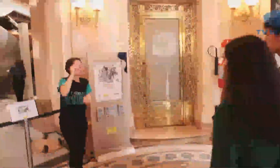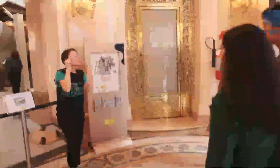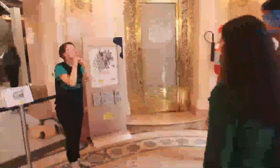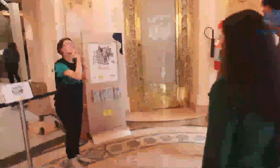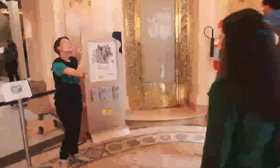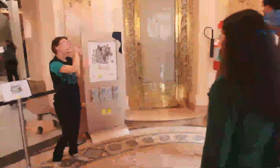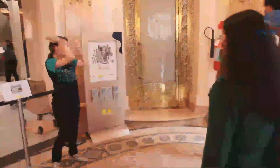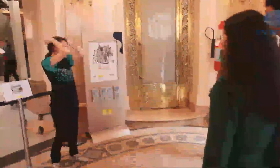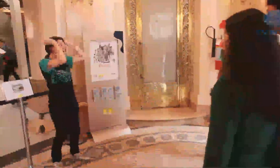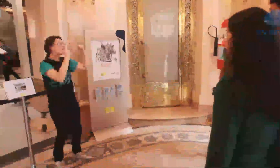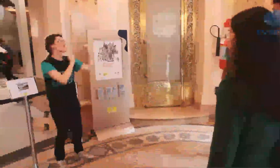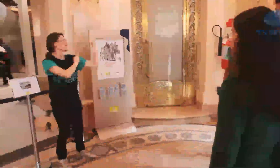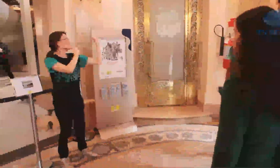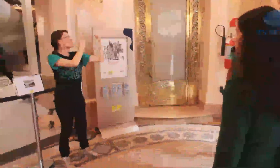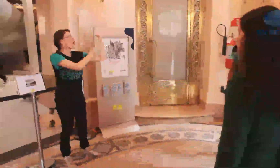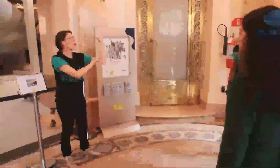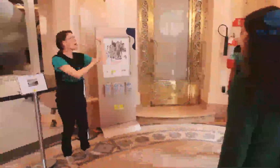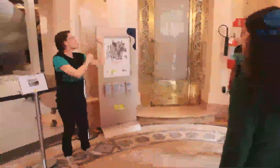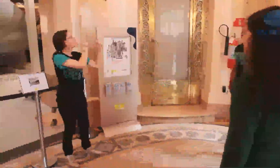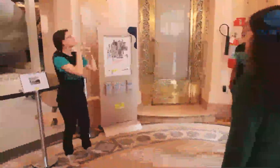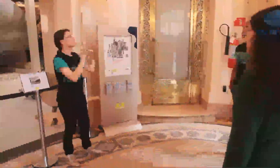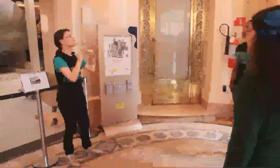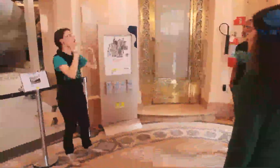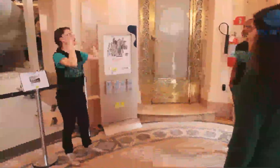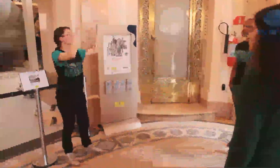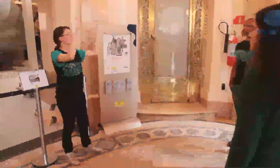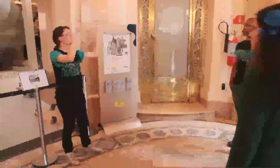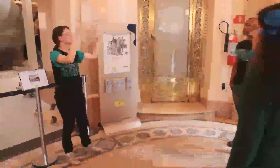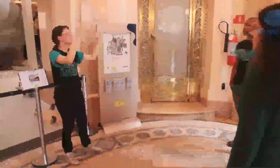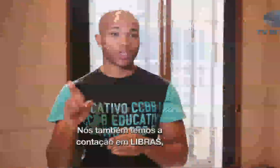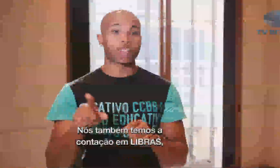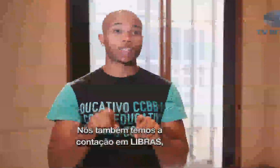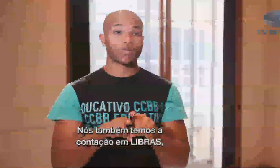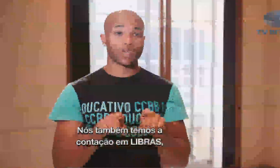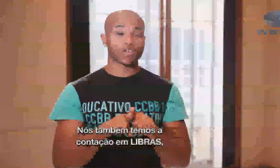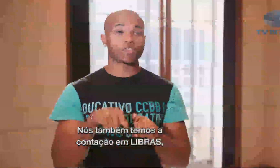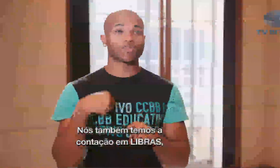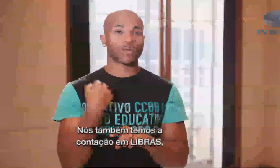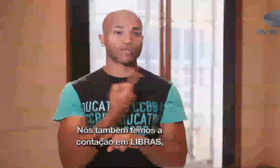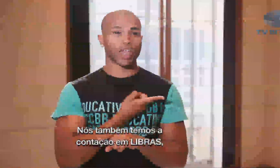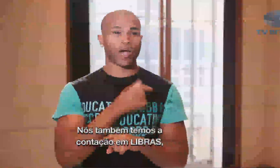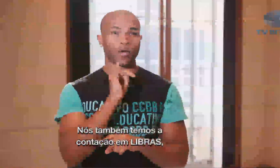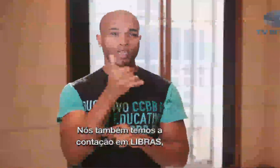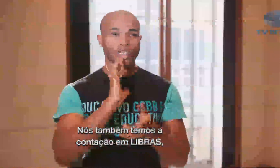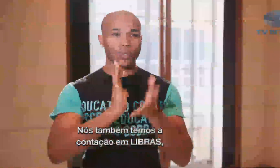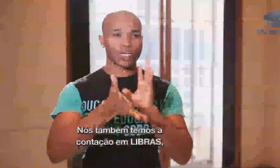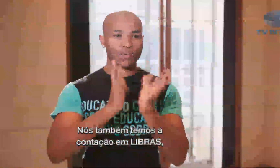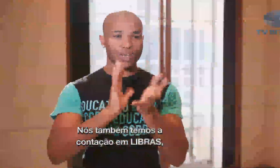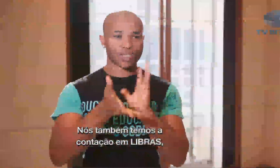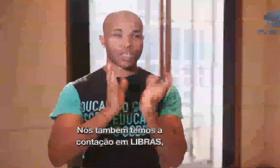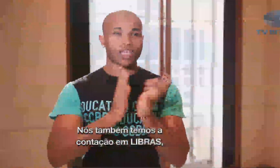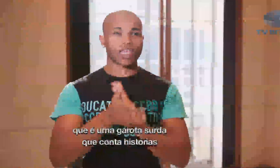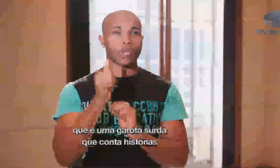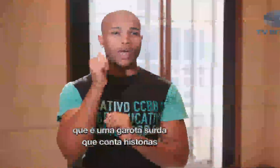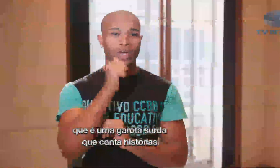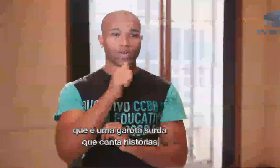projeto educativo recebe visitantes se comunicando em Libras. Também nós temos a contação em Libras, que é uma garota